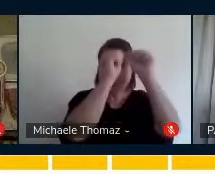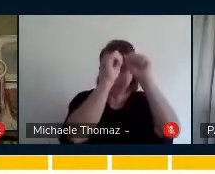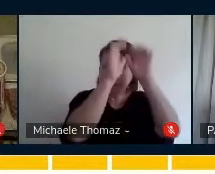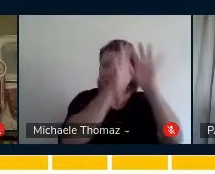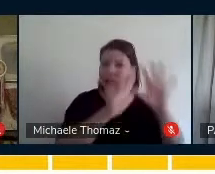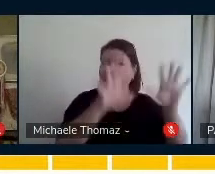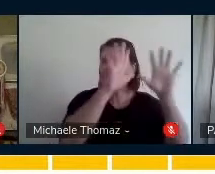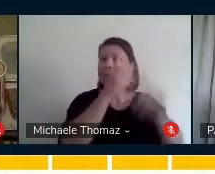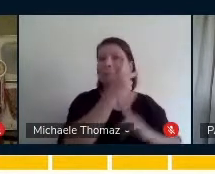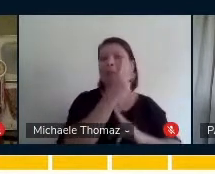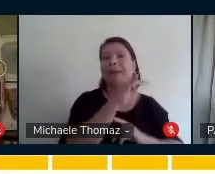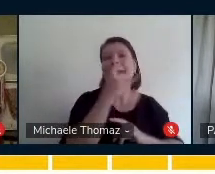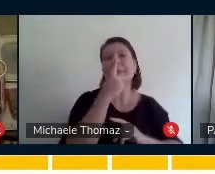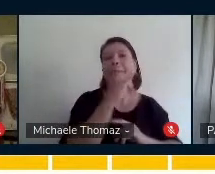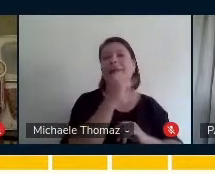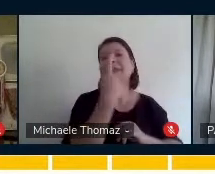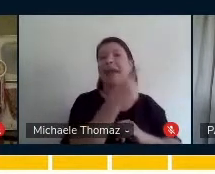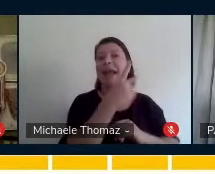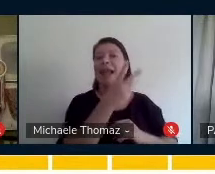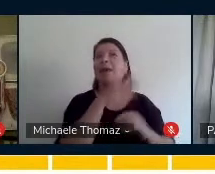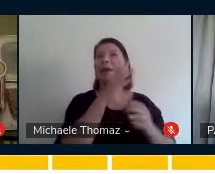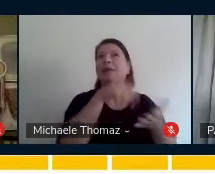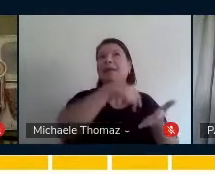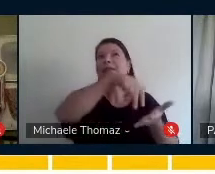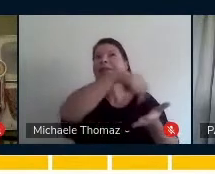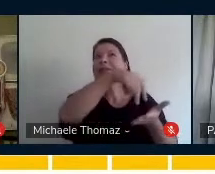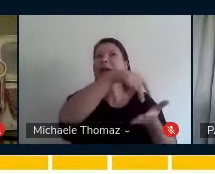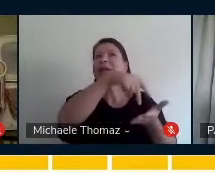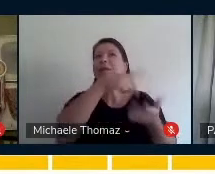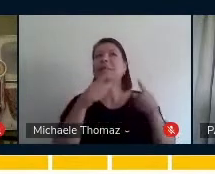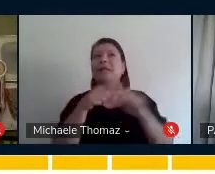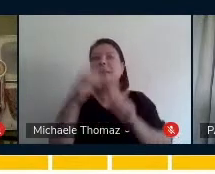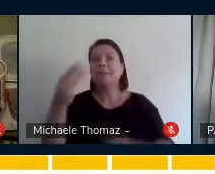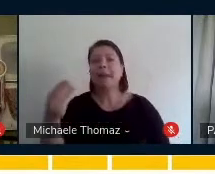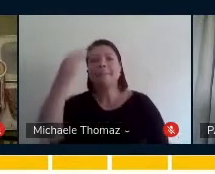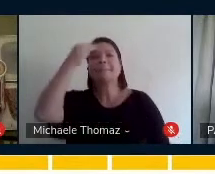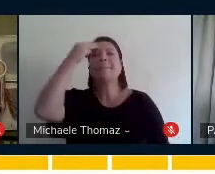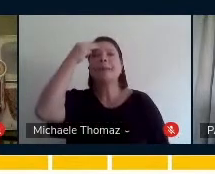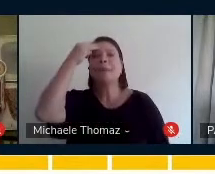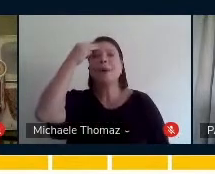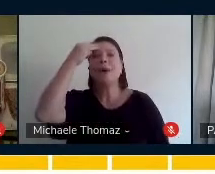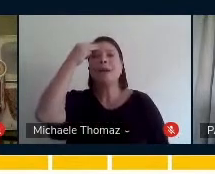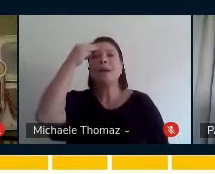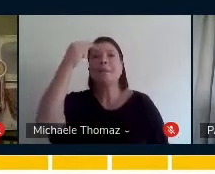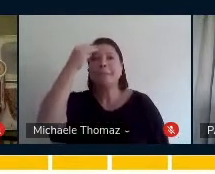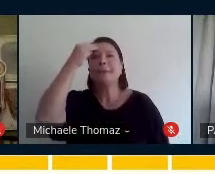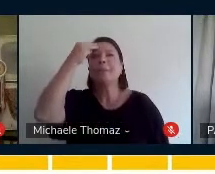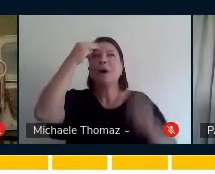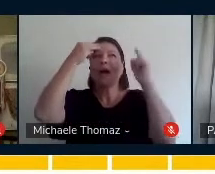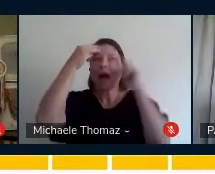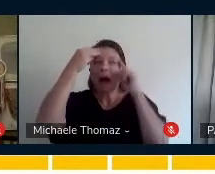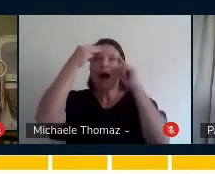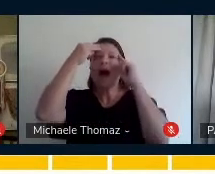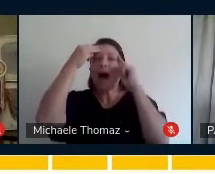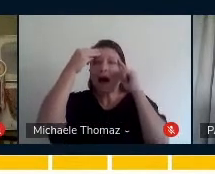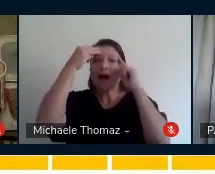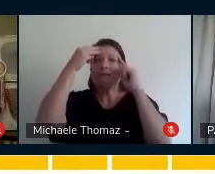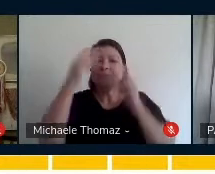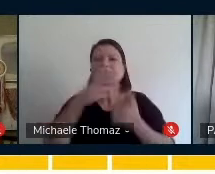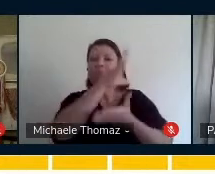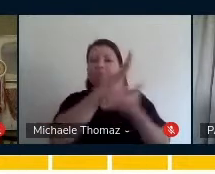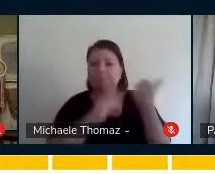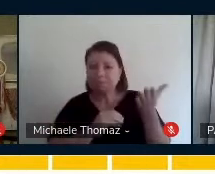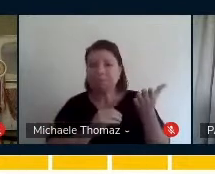e também no uso da sua memória. Todas essas ações são parte do que podemos denominar de